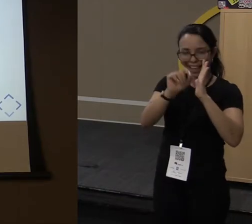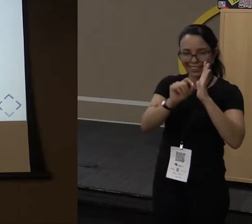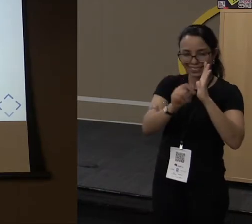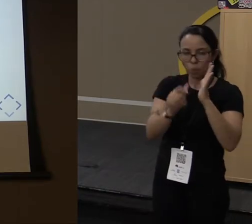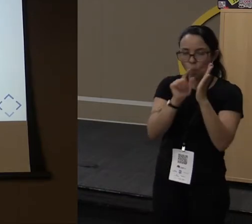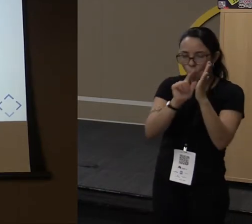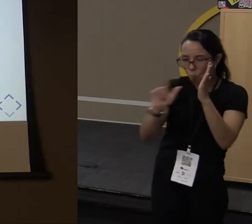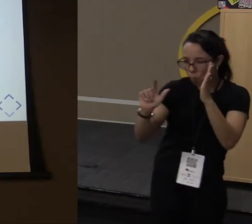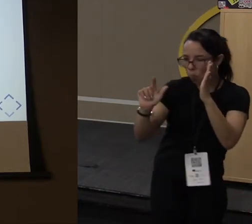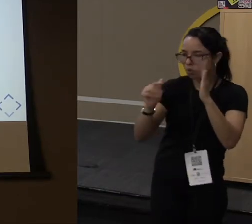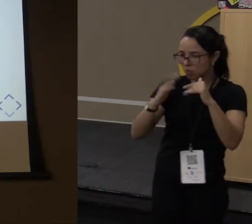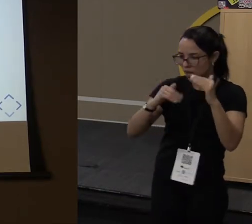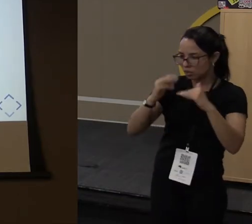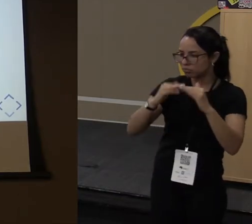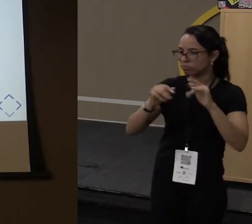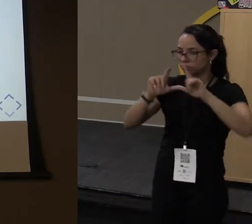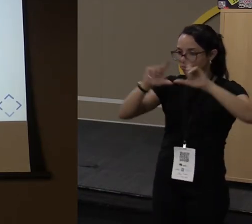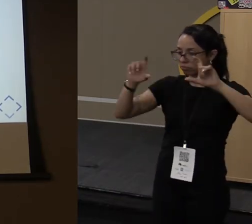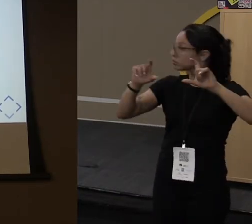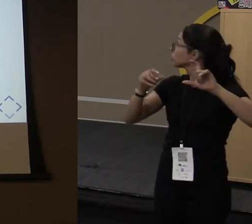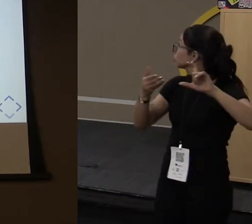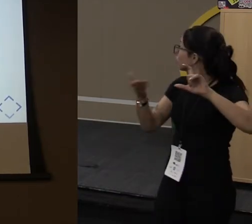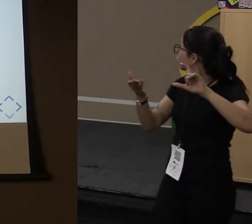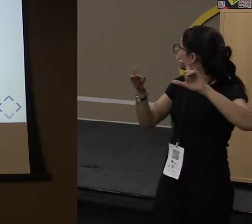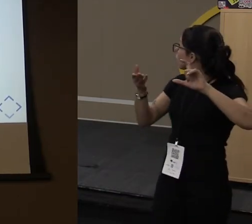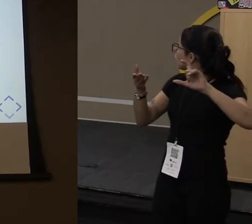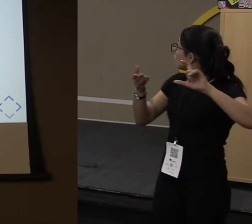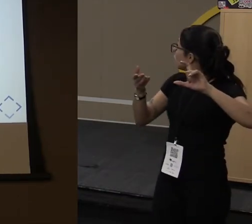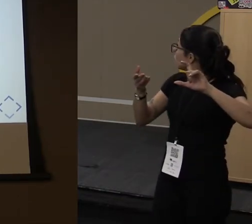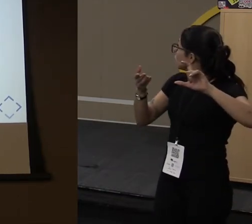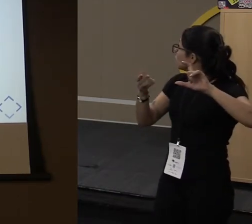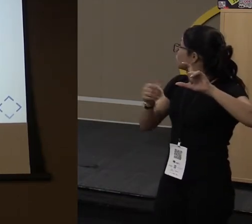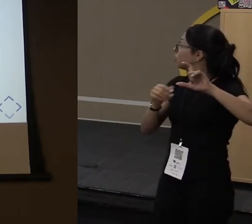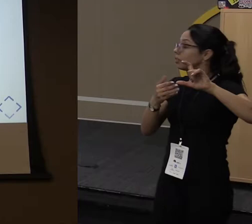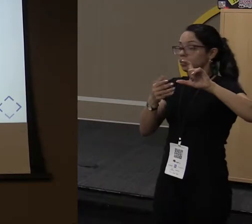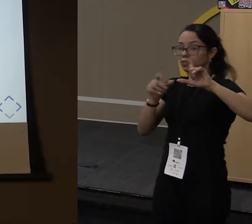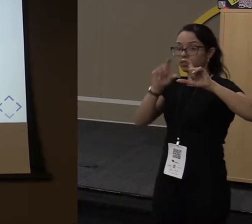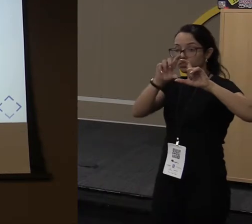inicializando ela com Schwarzenegger, o Miseravão e eu.